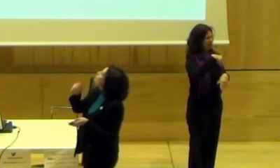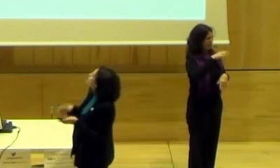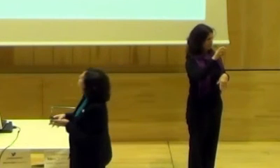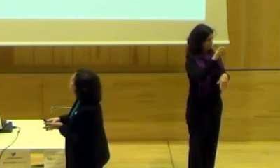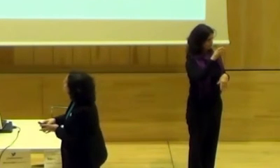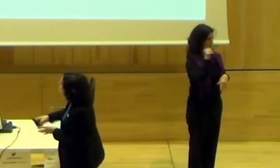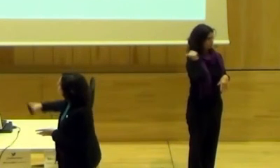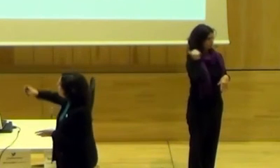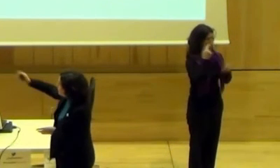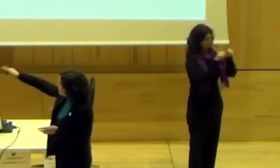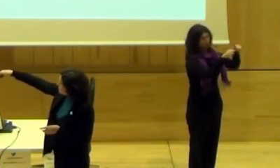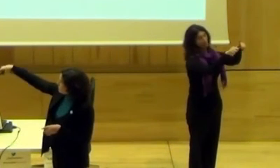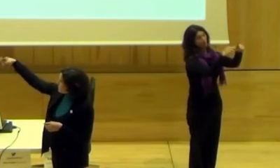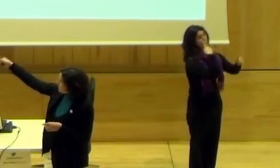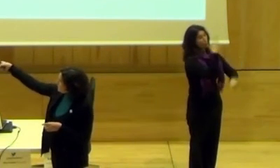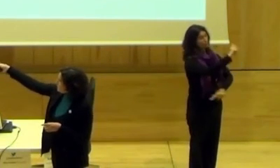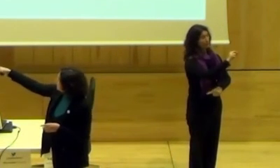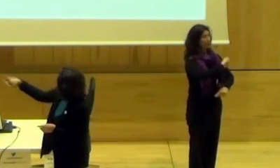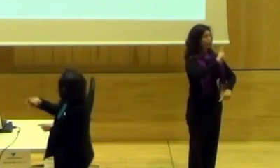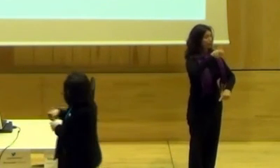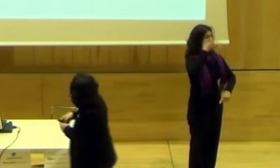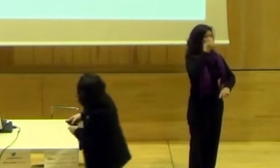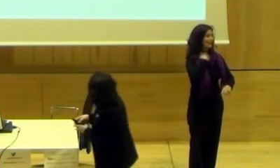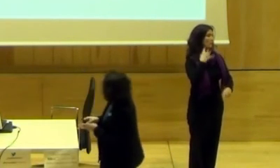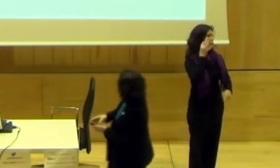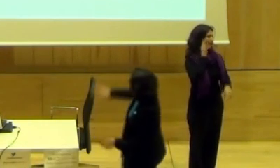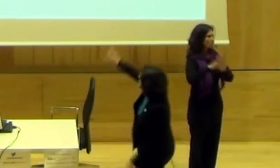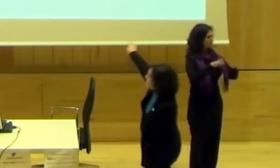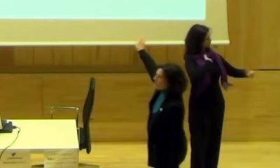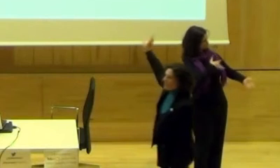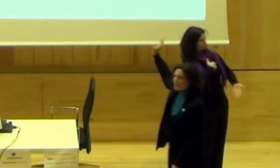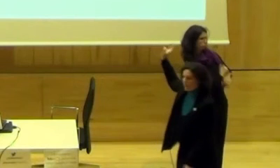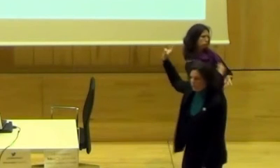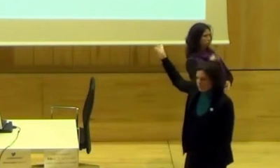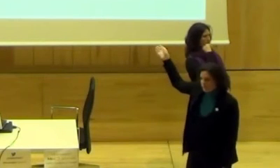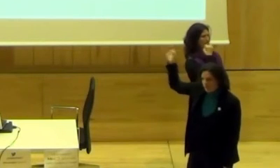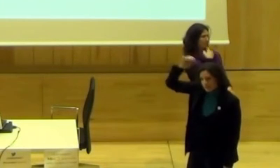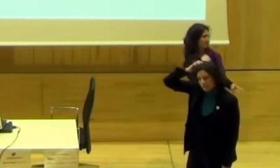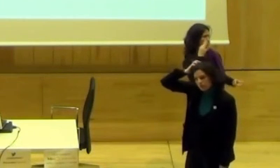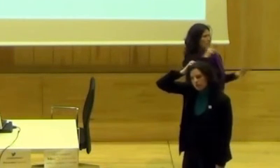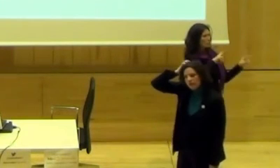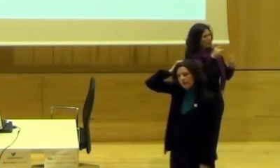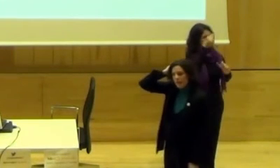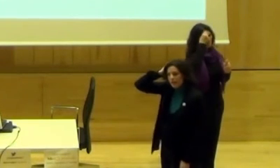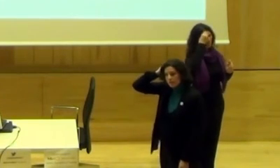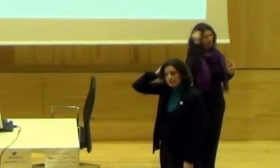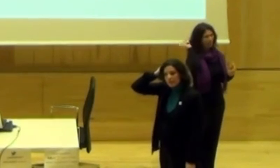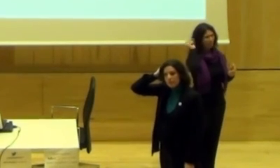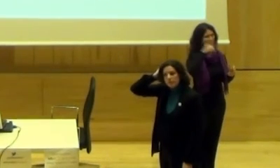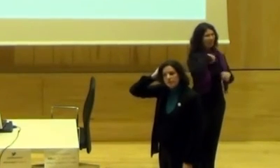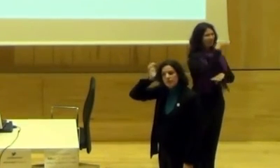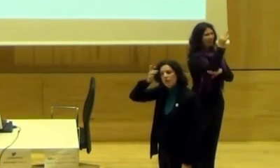en Camariana, de ordenación. Otras veces son iniciativas de vecinas. Este, no sé si sabéis, el nuevo memorial que han hecho,